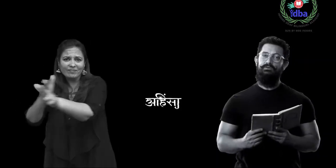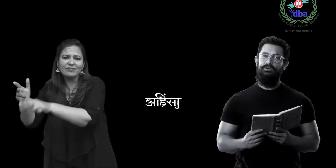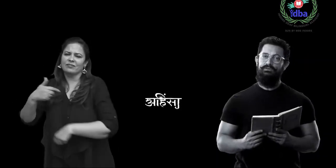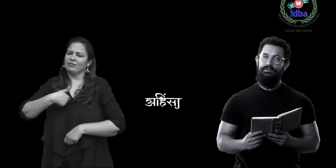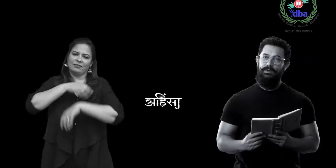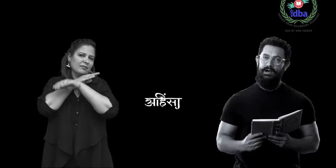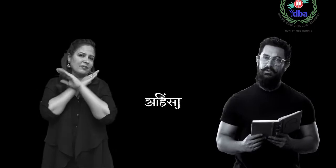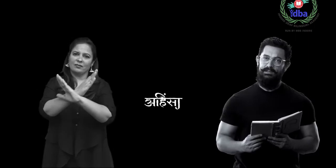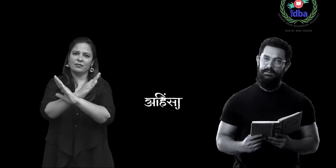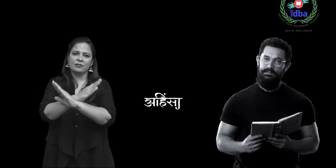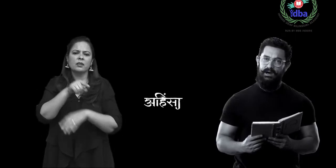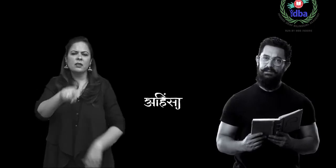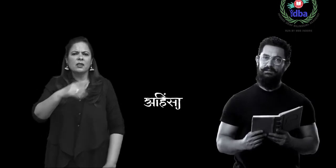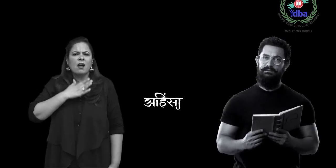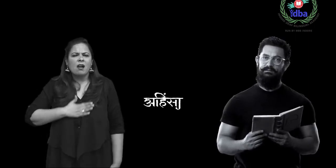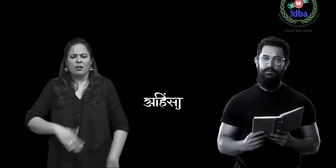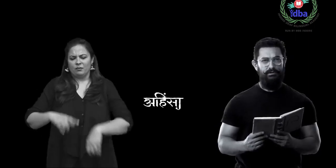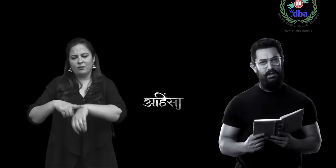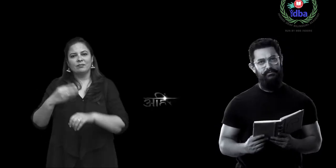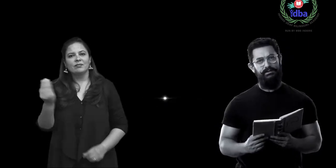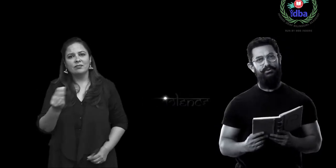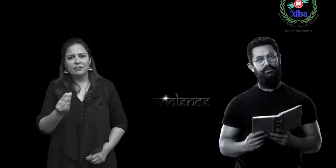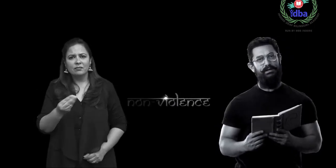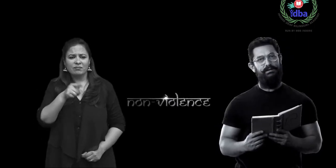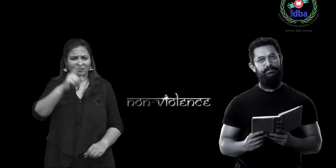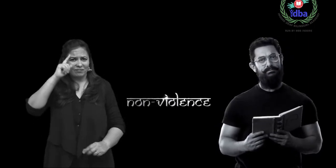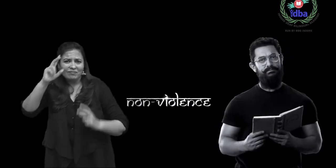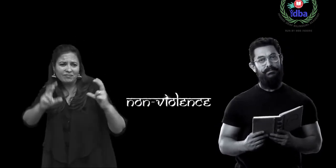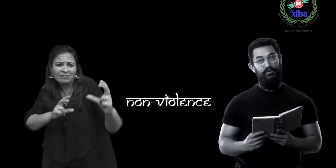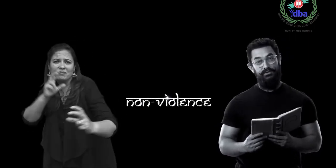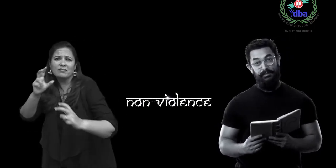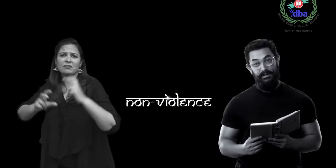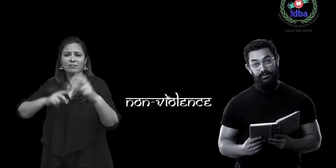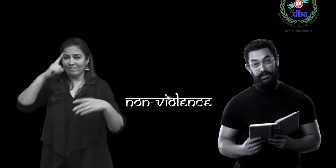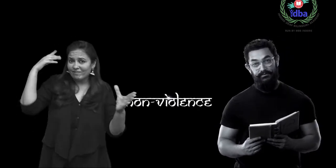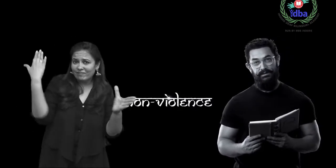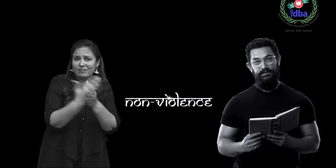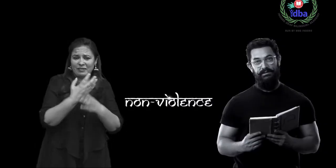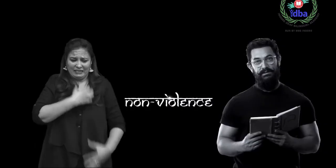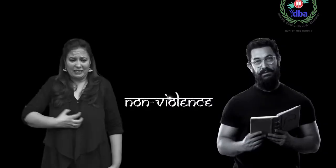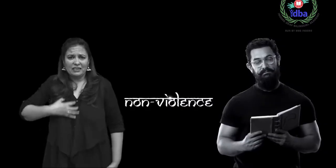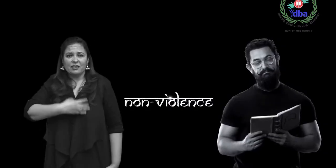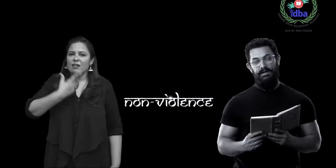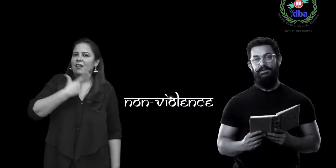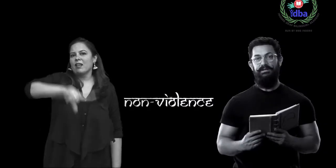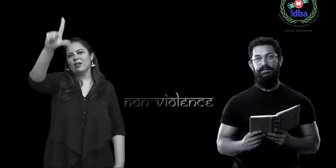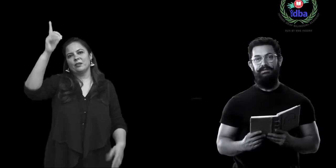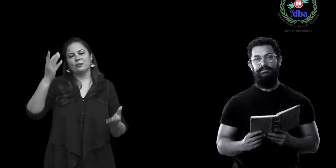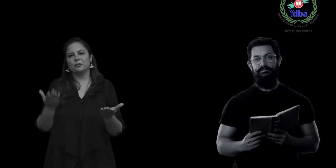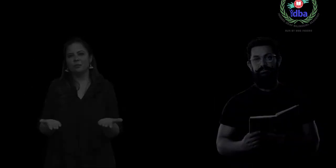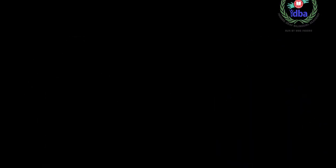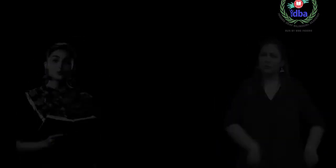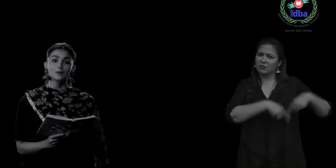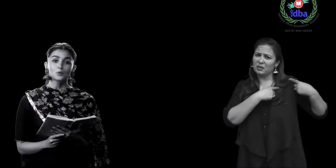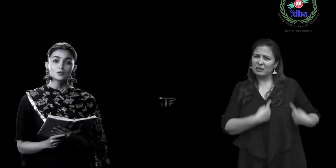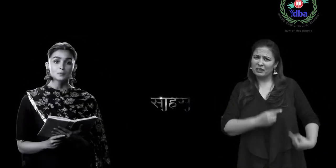کرتا ہوں کیونکہ اس سے پایا ہوا سمادھان بہت کم وقت کیلئے ہوتا ہے اور اس سے پیدا ہوئی نفرت ہمیشہ کیلئے